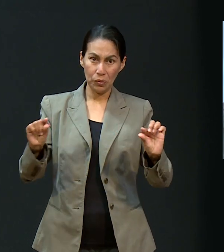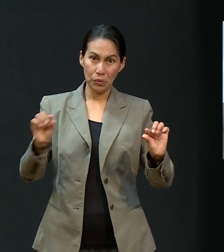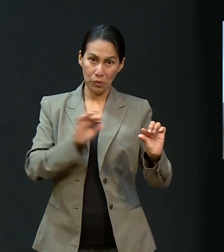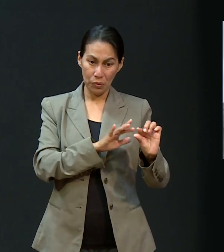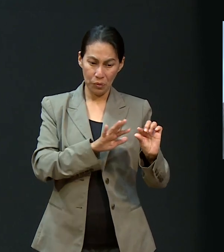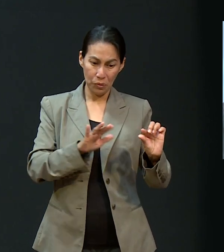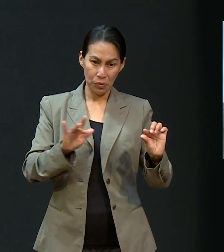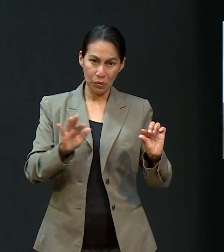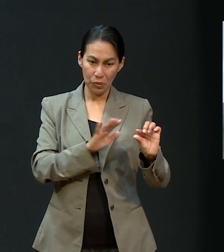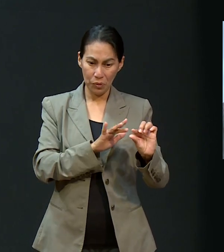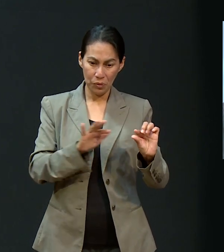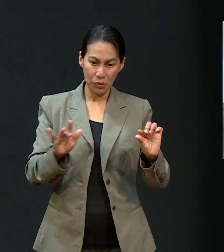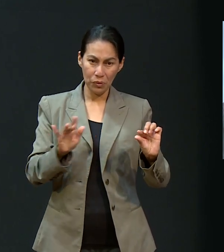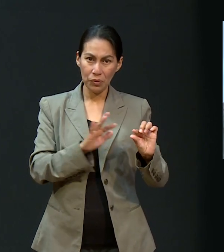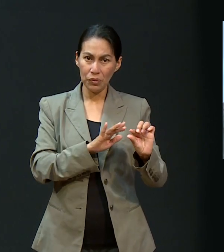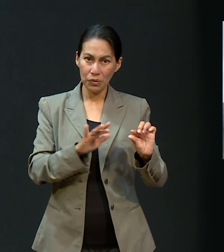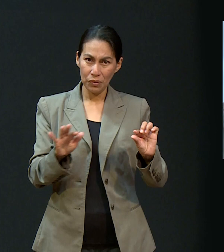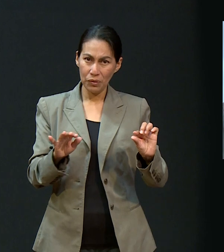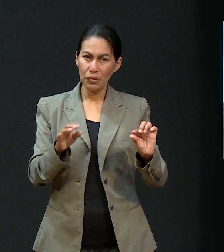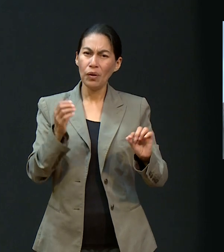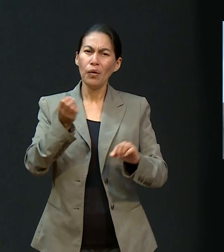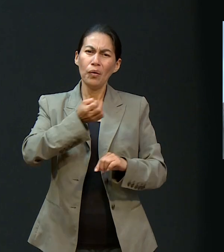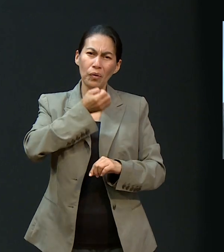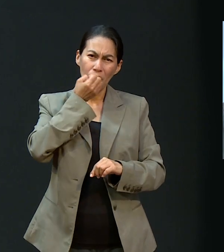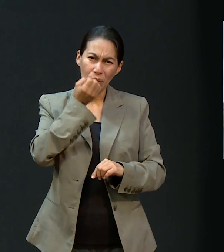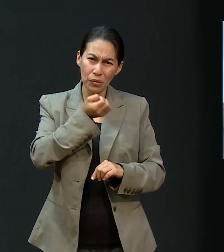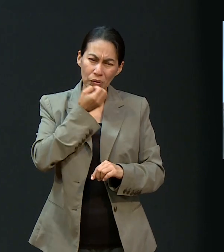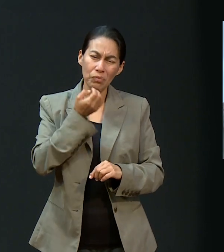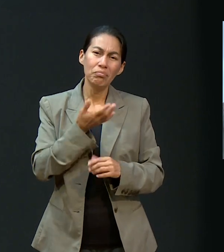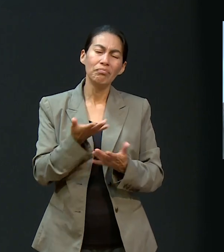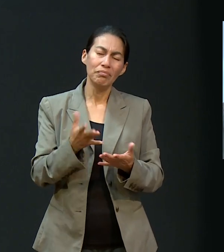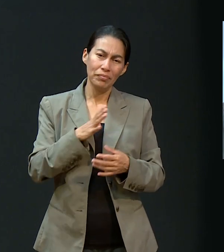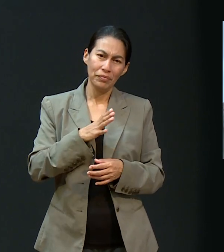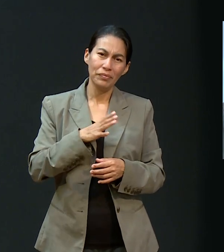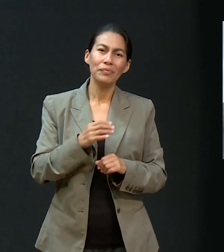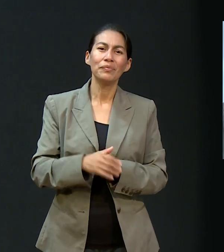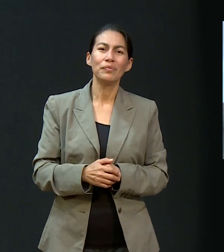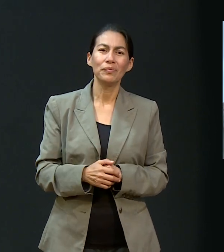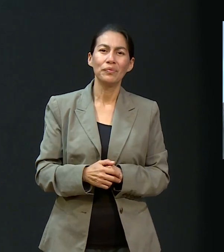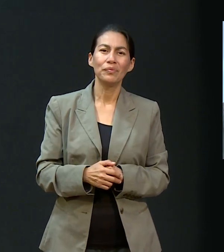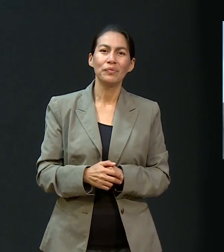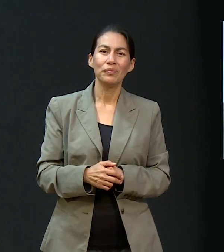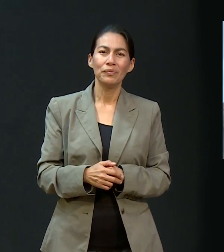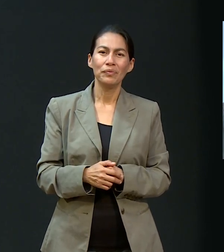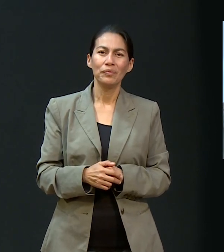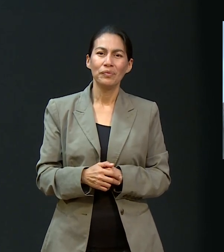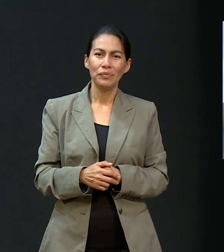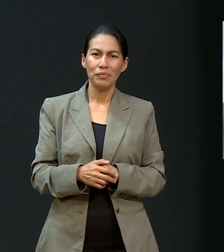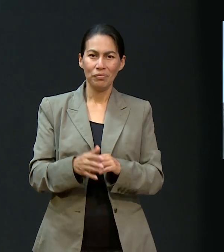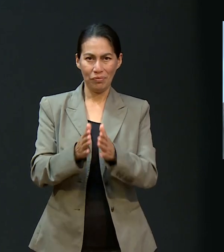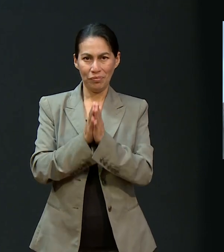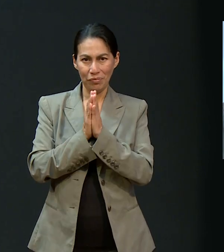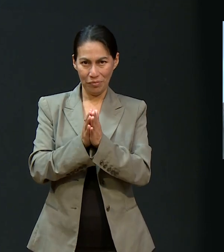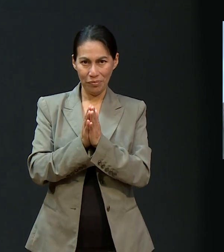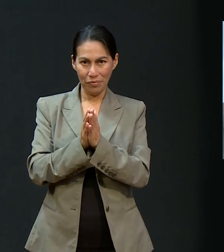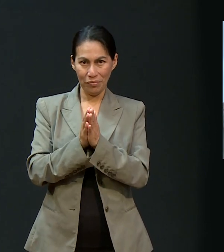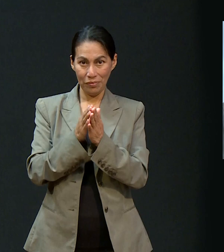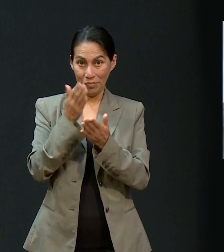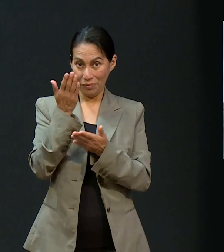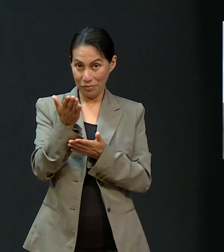tiempo, en la pantalla, tú podrás ver algunos pedidos de oración que estarán pasando. Y